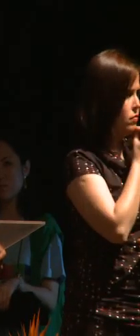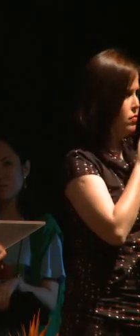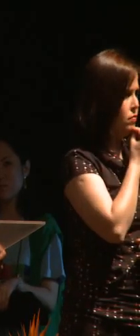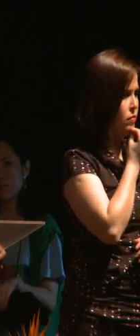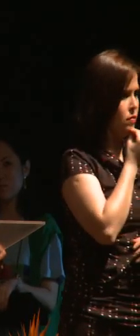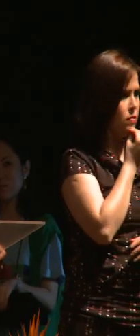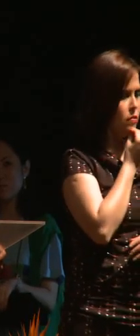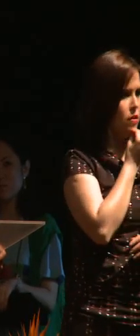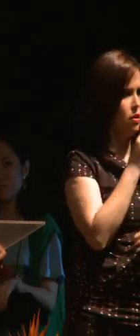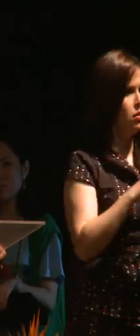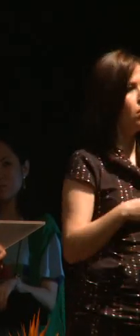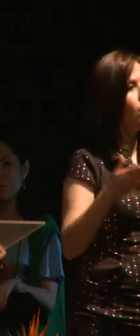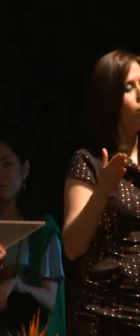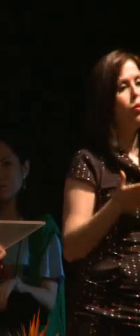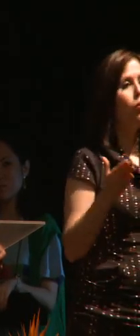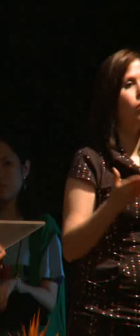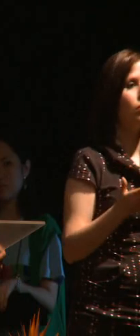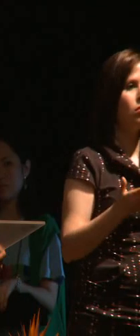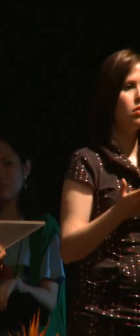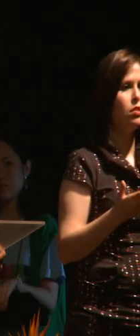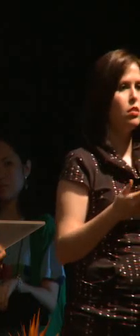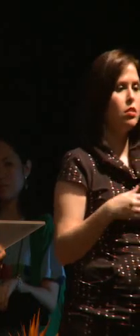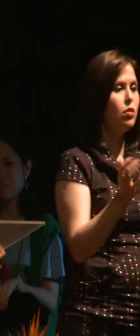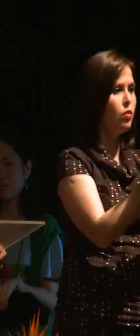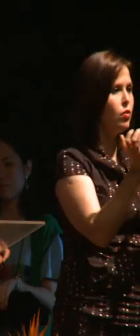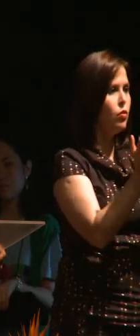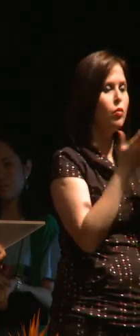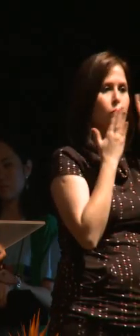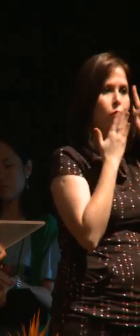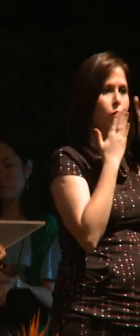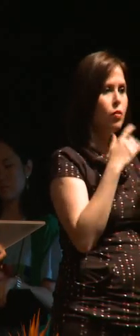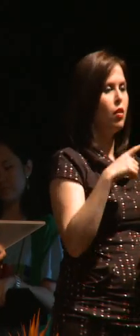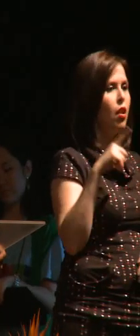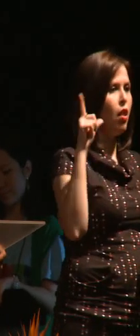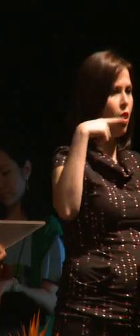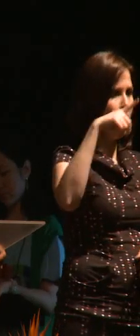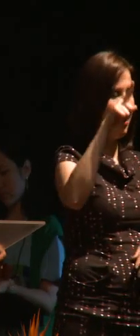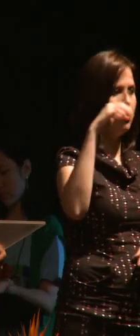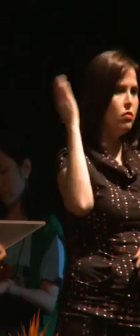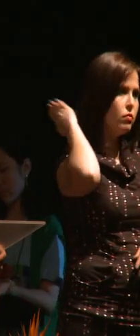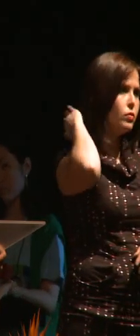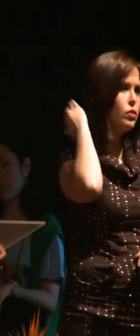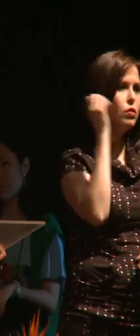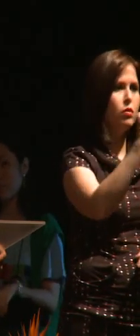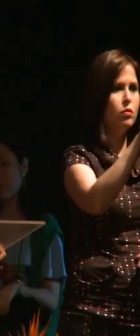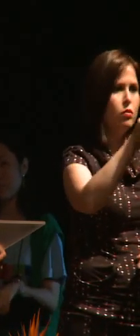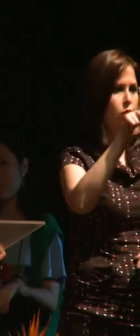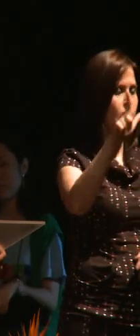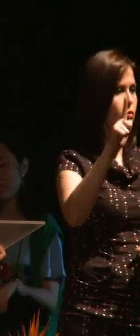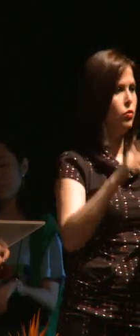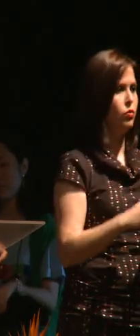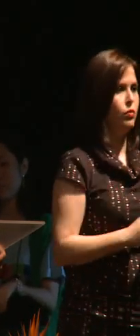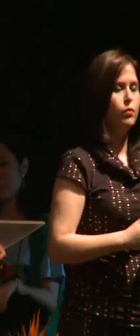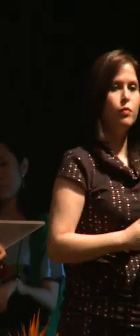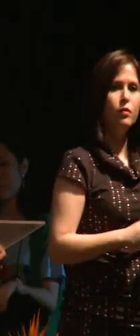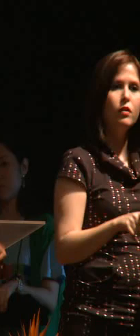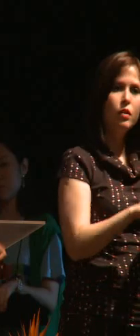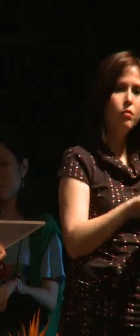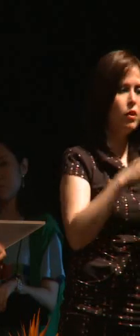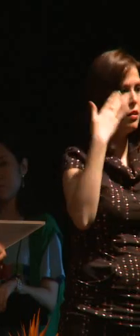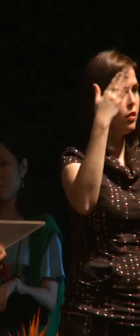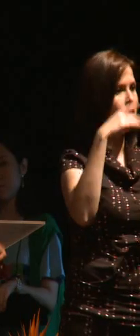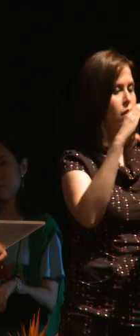está abrindo para o povo indígena Guarani, no Mato Grosso do Sul. E agradeço também ao Carlos